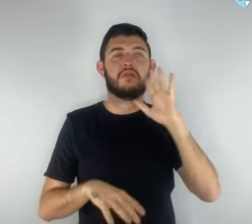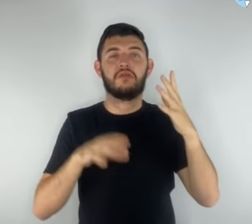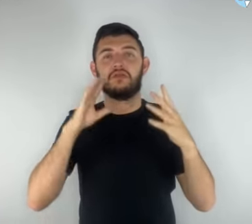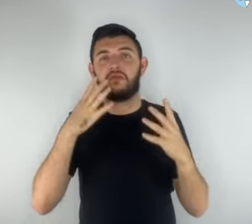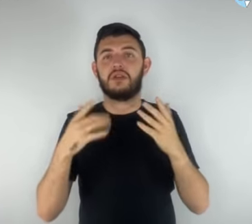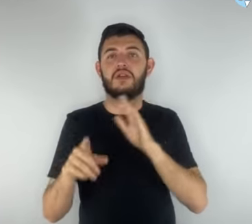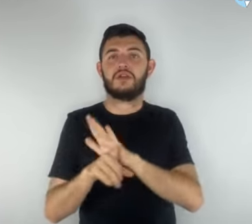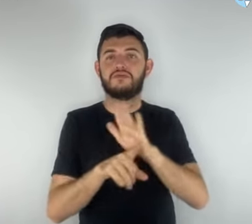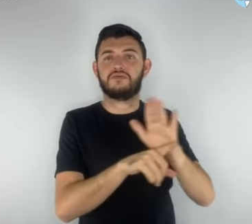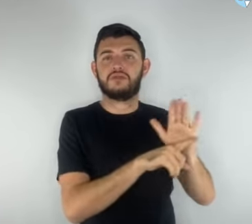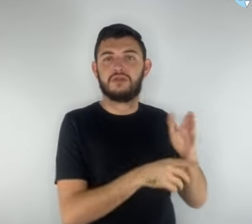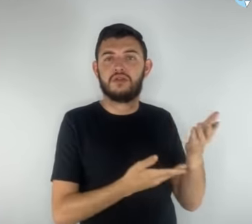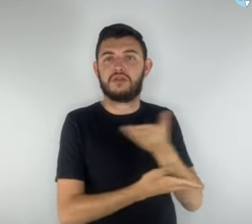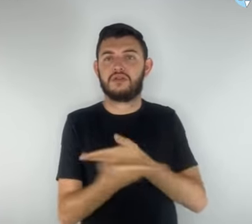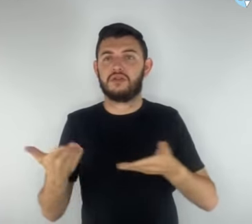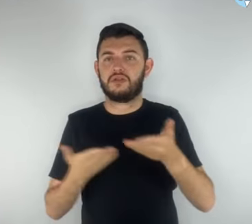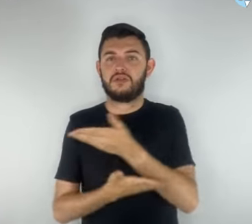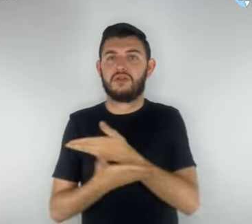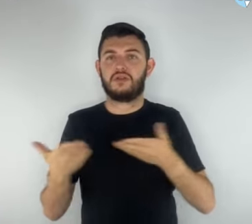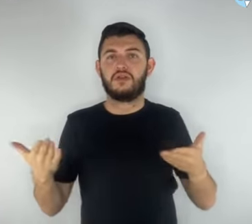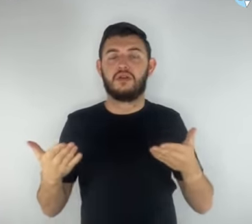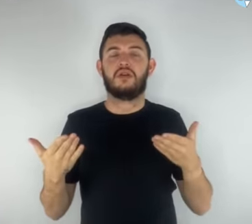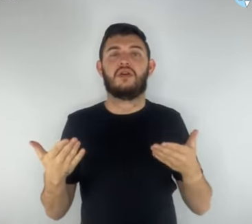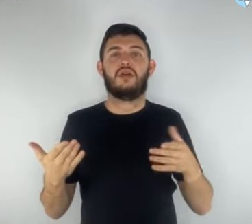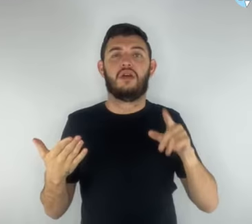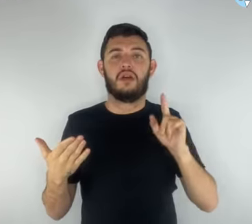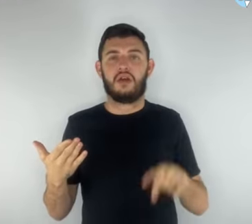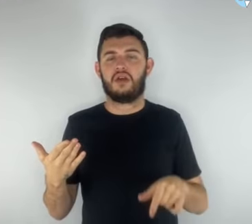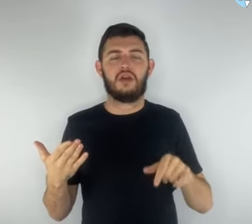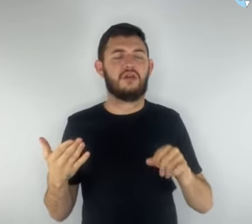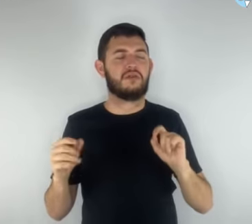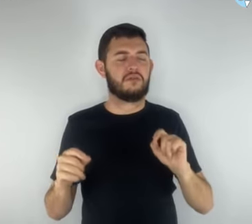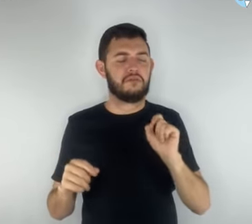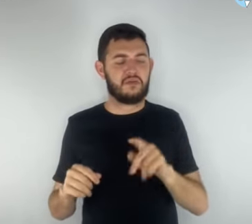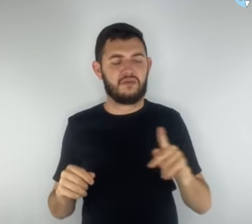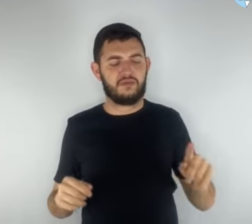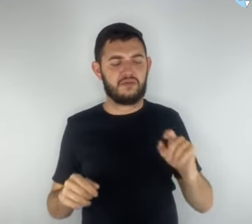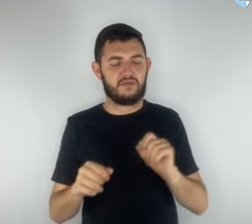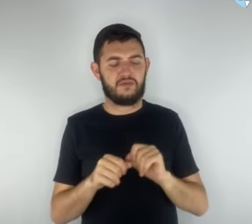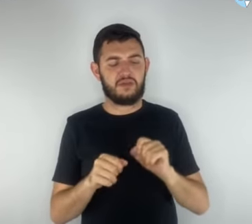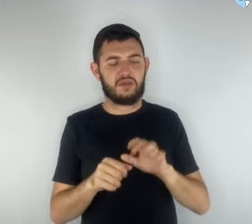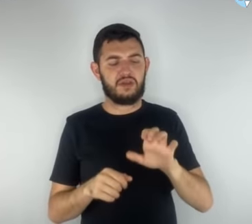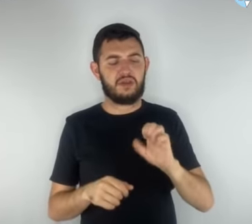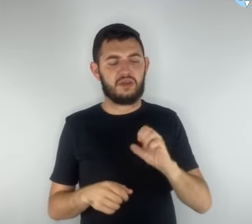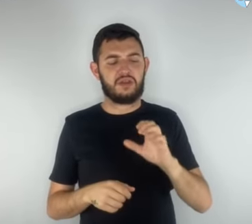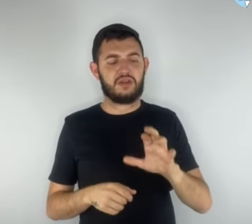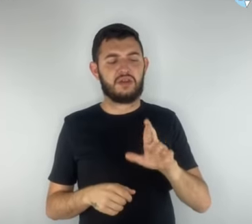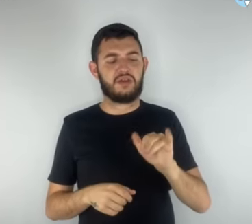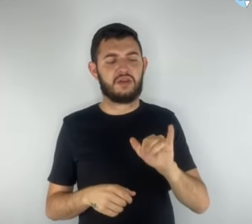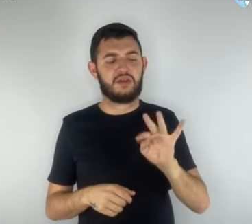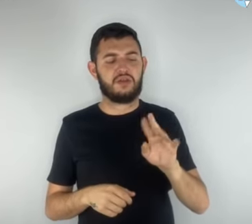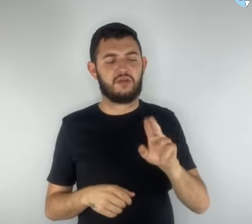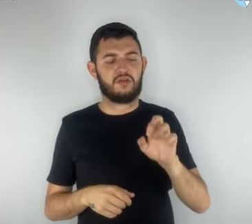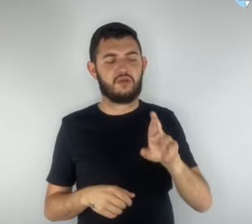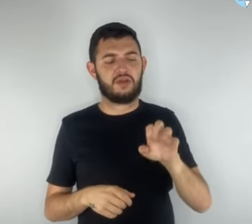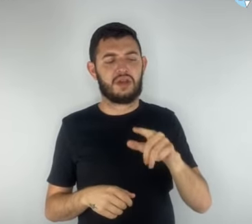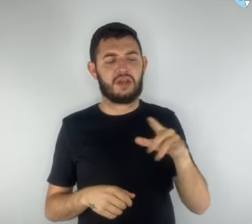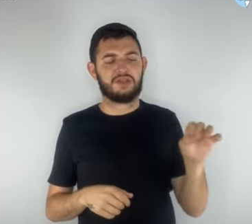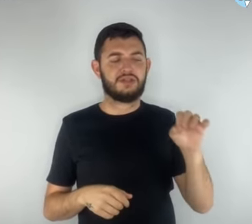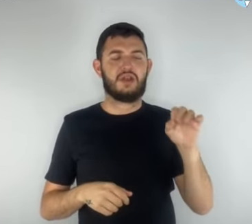É sobre o humano os professores terem que fazer a escrituração manualmente, atestou Rosilene